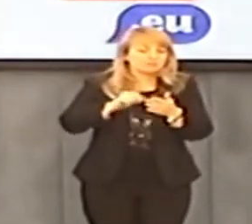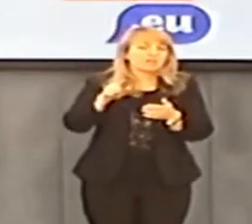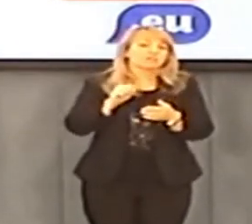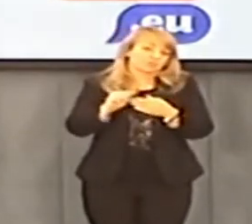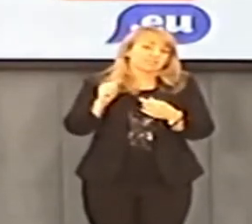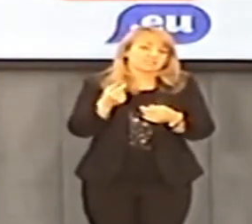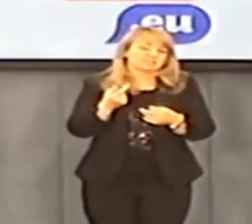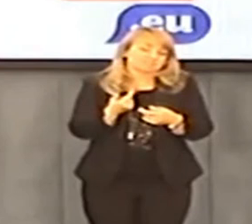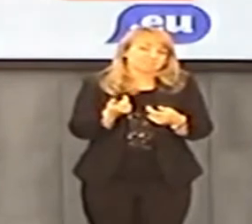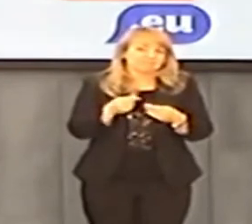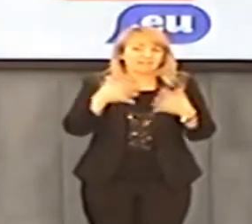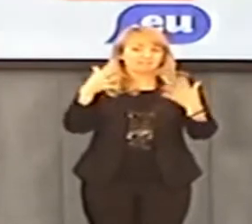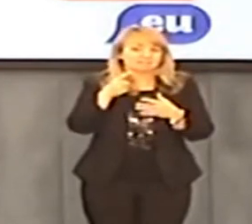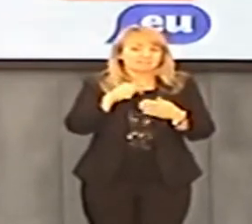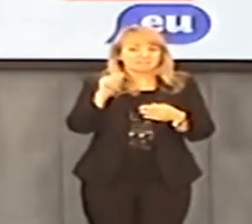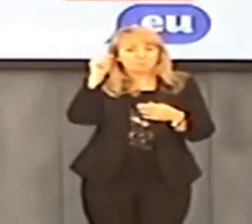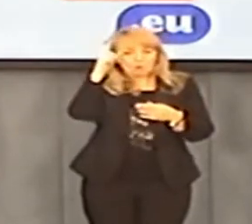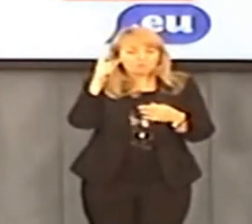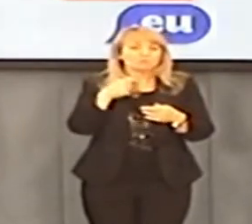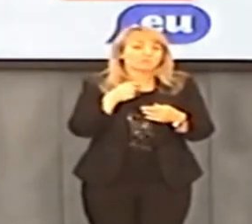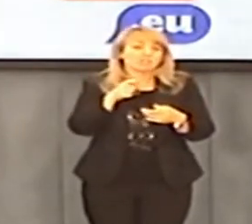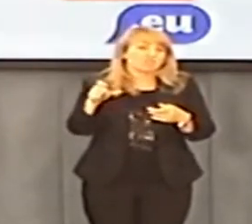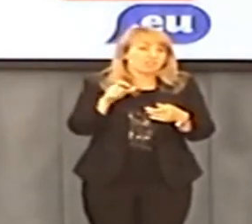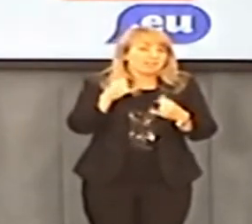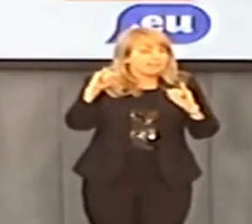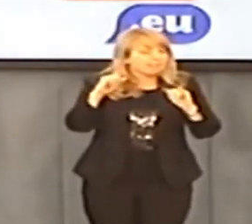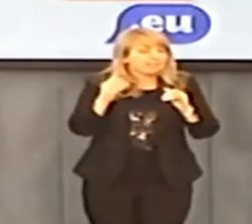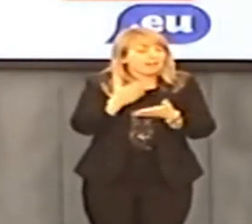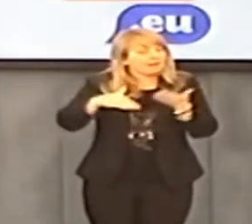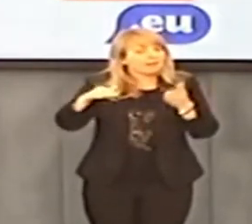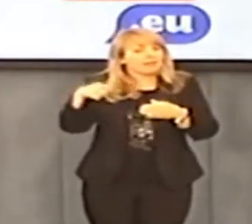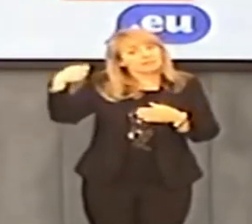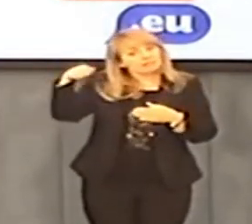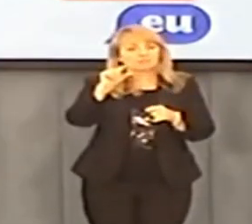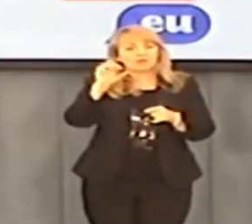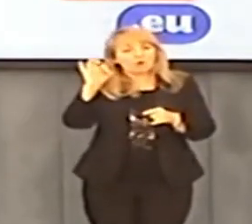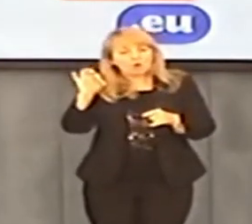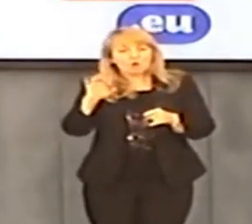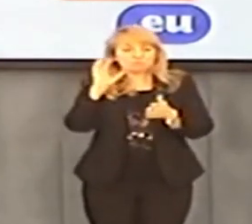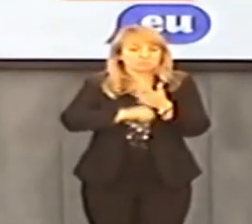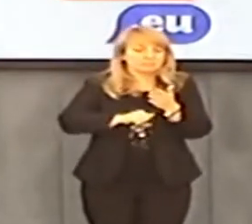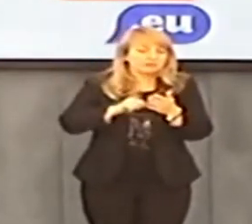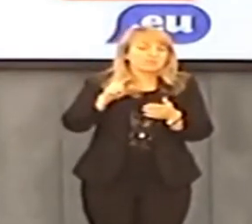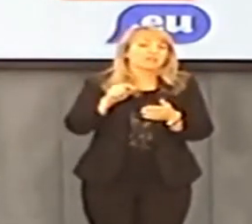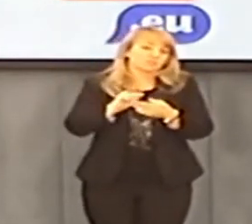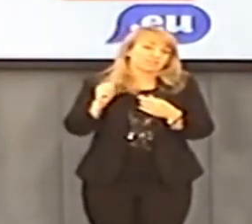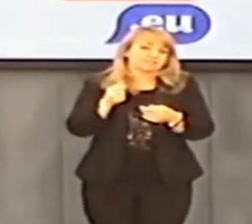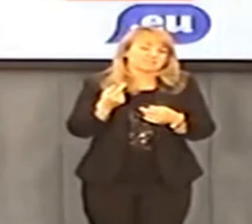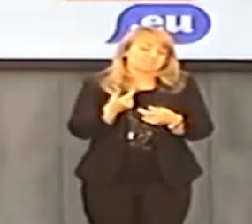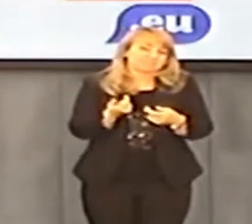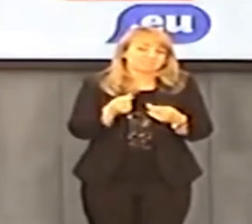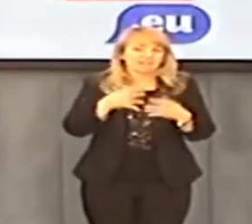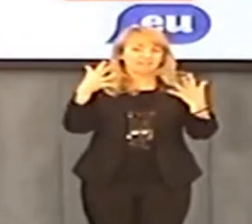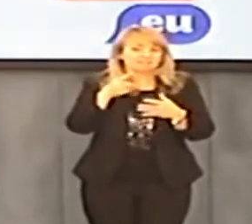pozbawienia funkcji ministra w rządzie Donalda Tuska. Nowy paragraf kodeksu karnego, to bardzo śmiała inicjatywa. Nie przypomniał sobie, żeby w jakimkolwiek kraju